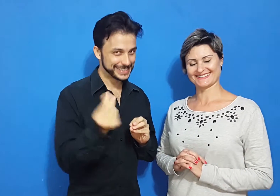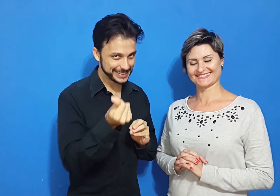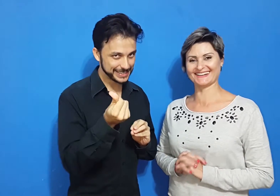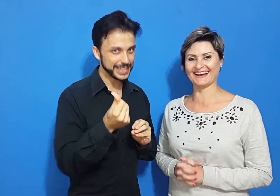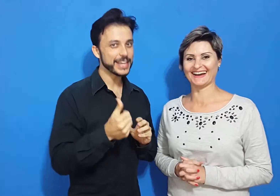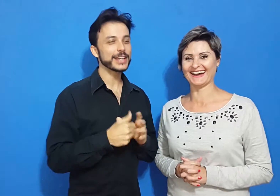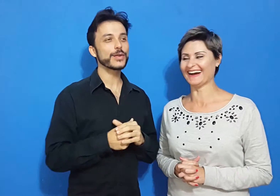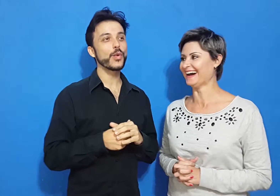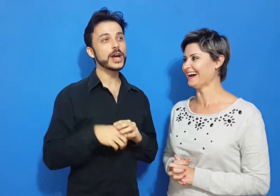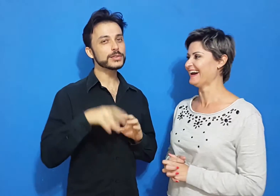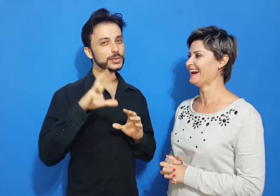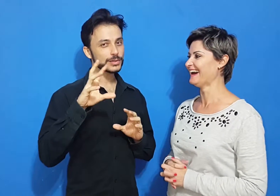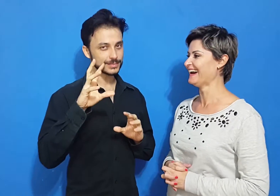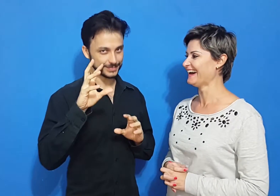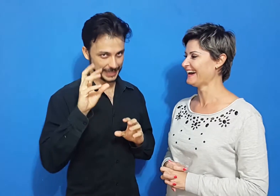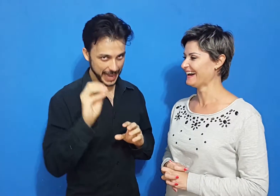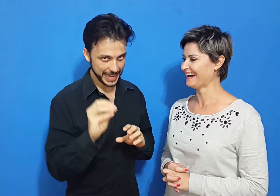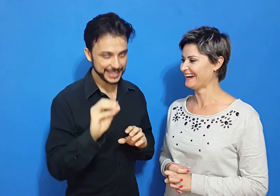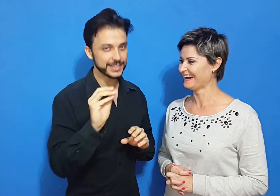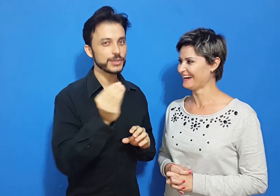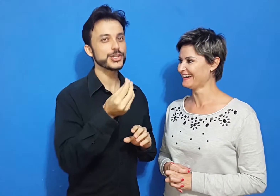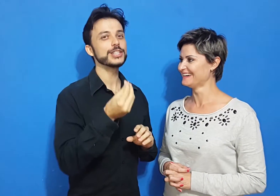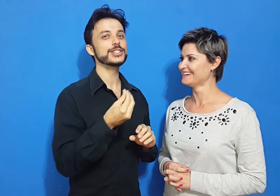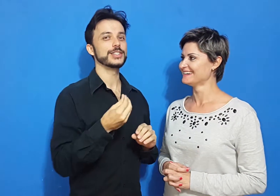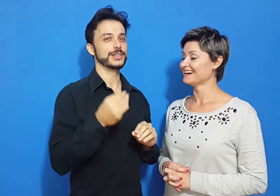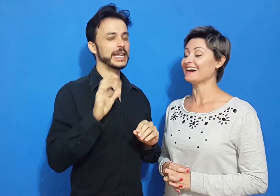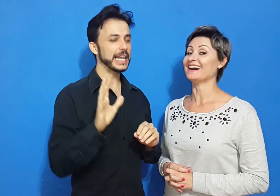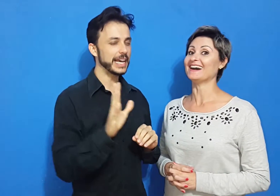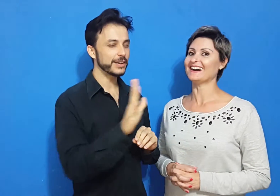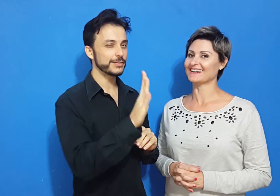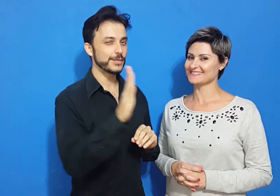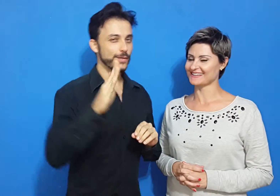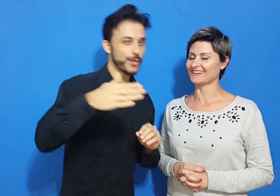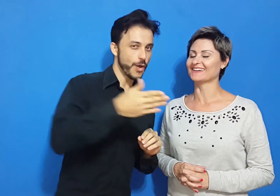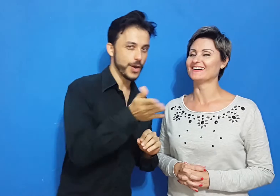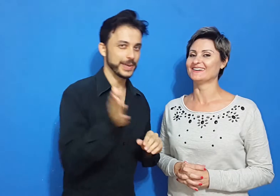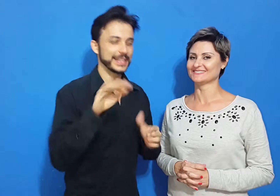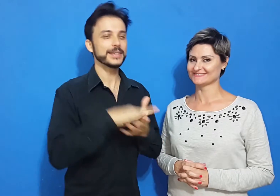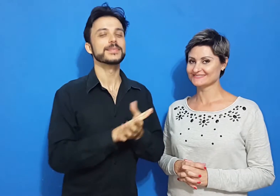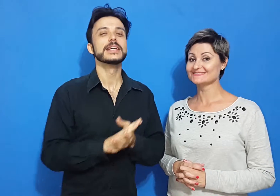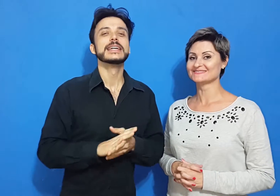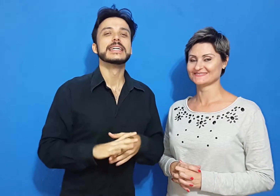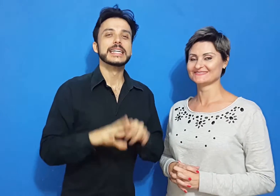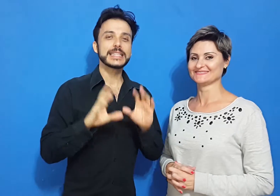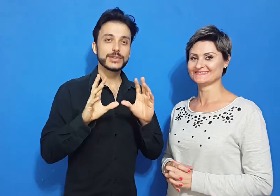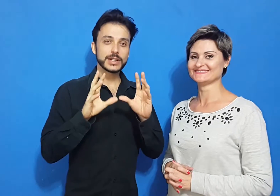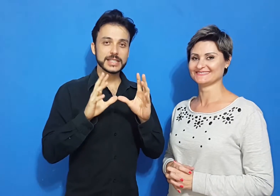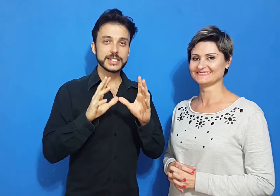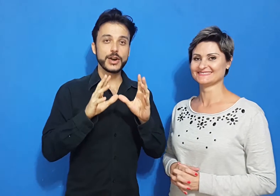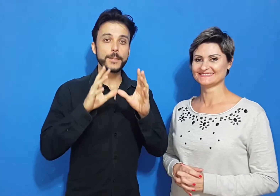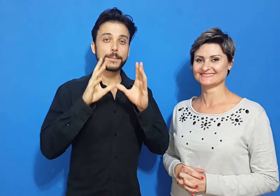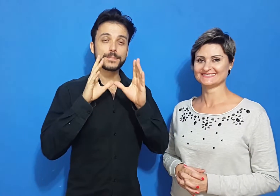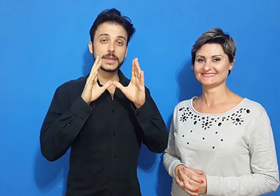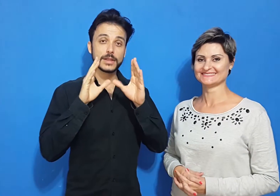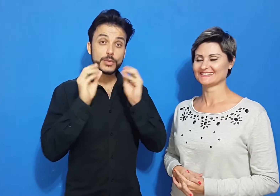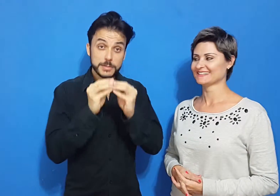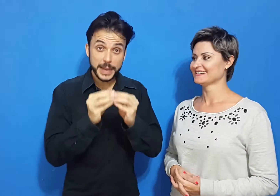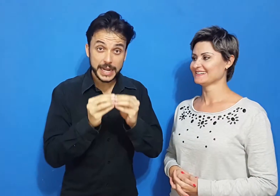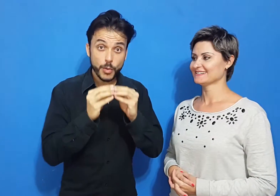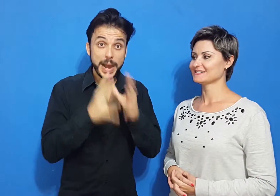tem quanto querem, tem um jeitinho. E leva o homem, né? Então, assim, ó, não espera